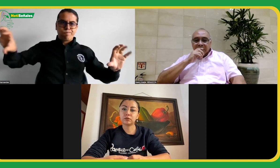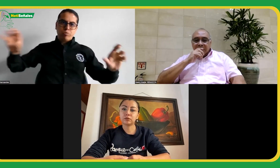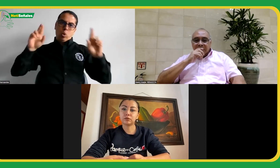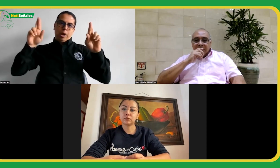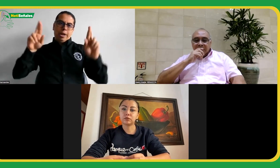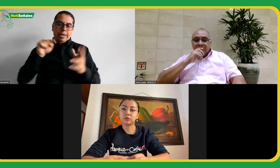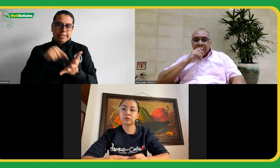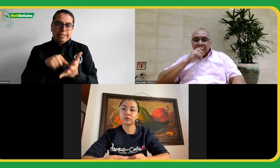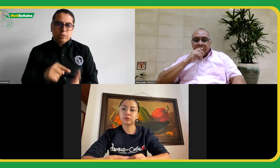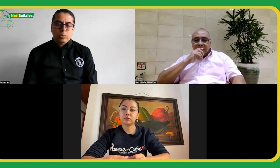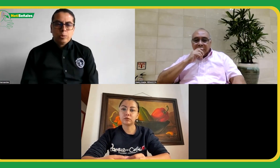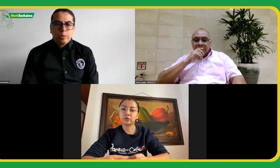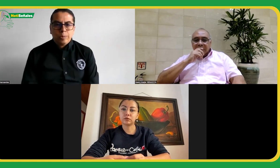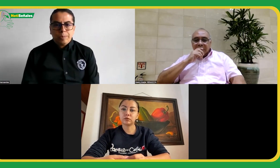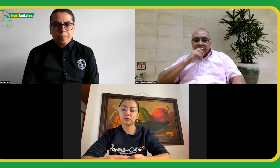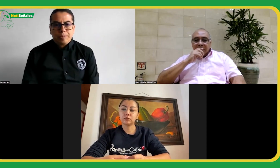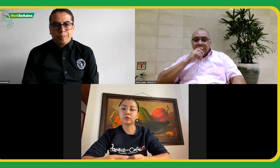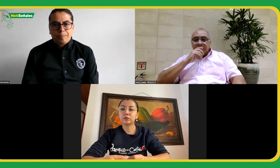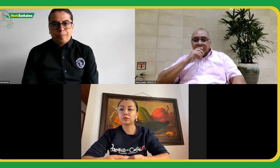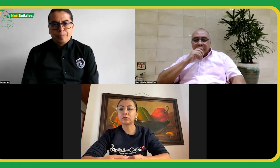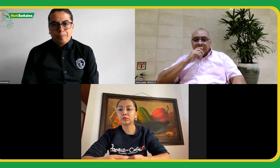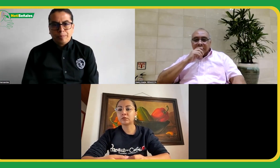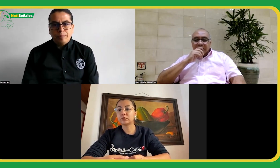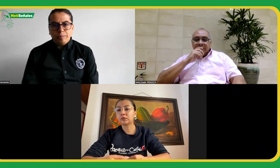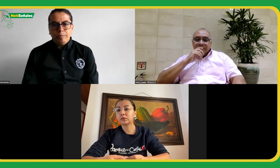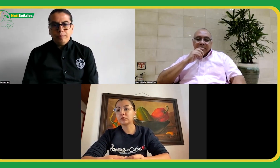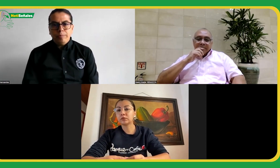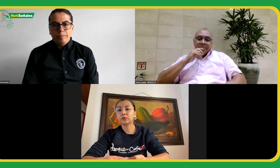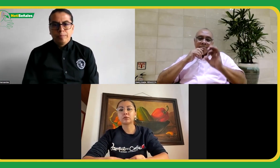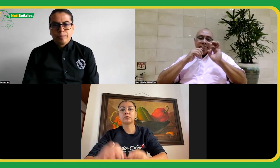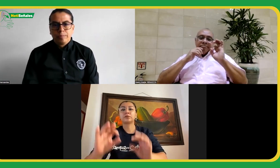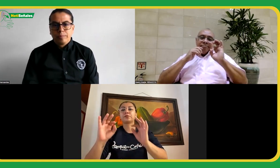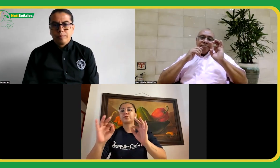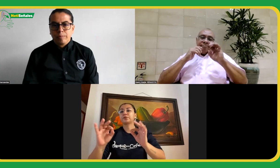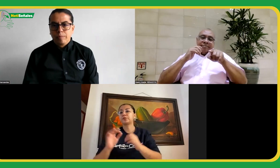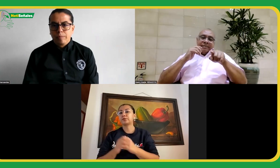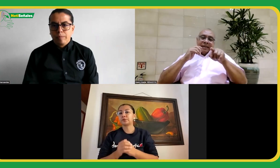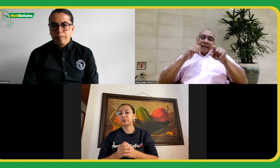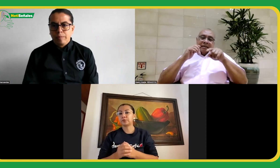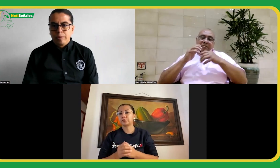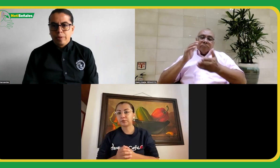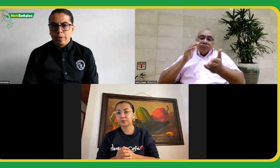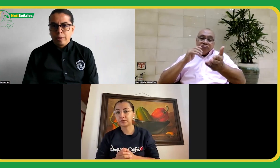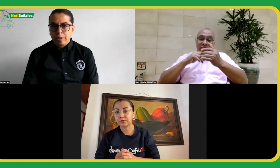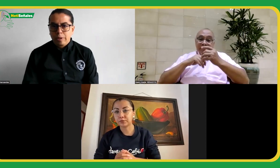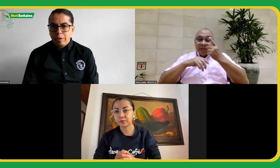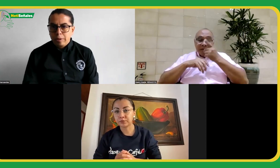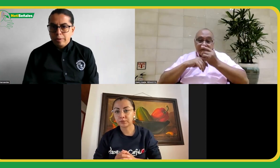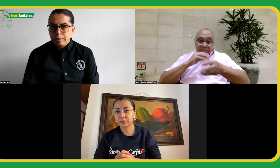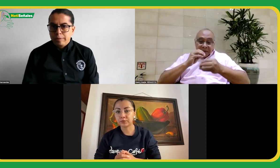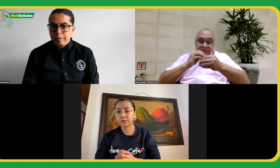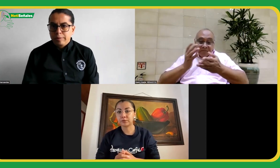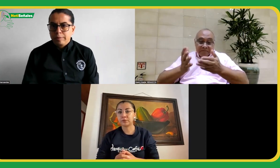símbolo de estas manos superpuestas haciendo alusión a la accesibilidad. Perfecto. Sí, Cinda, ¿ibas agregar algo?